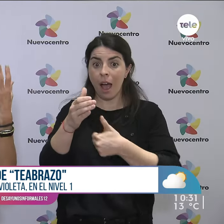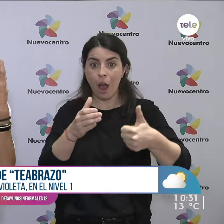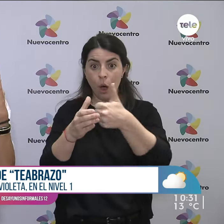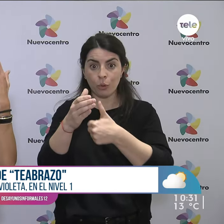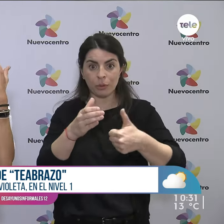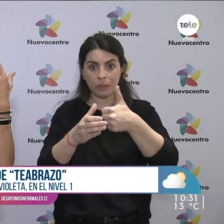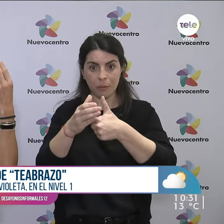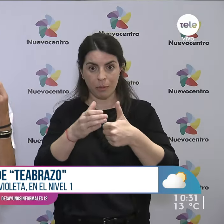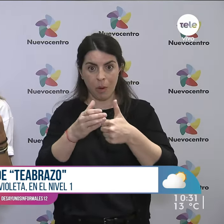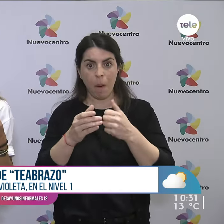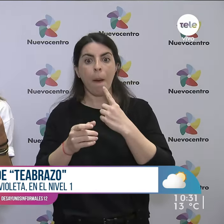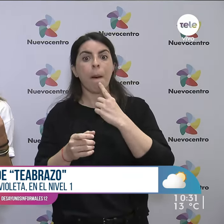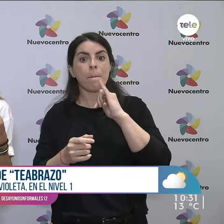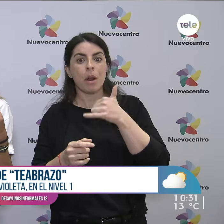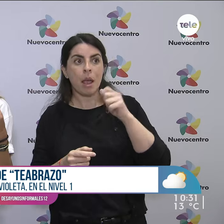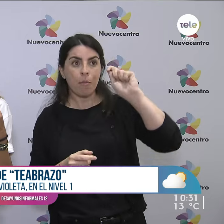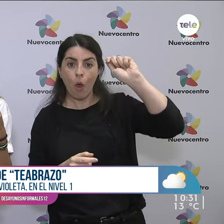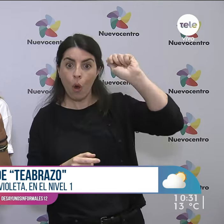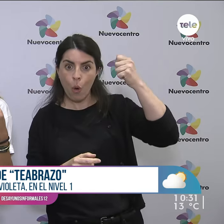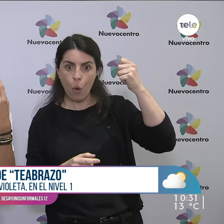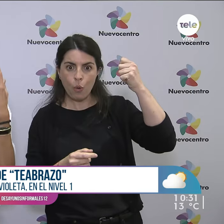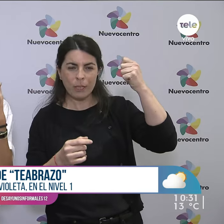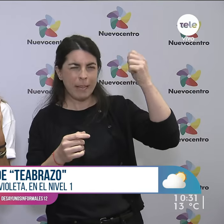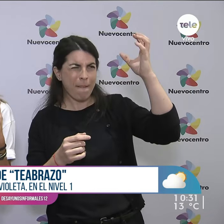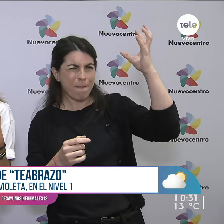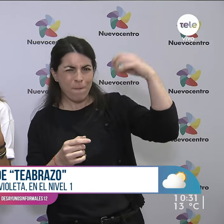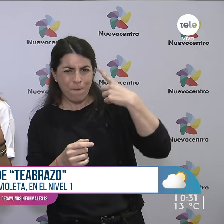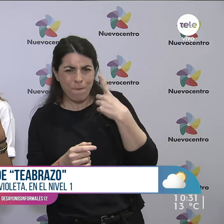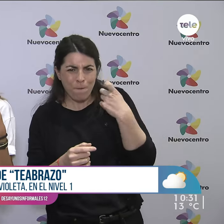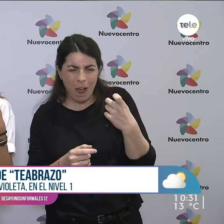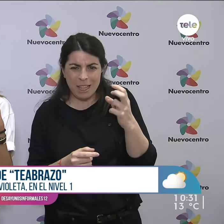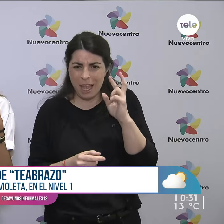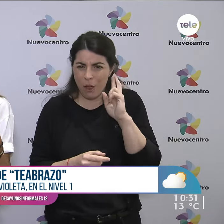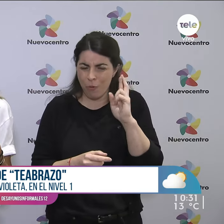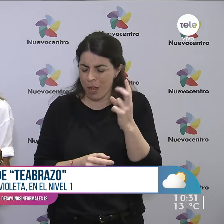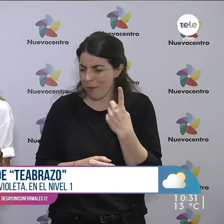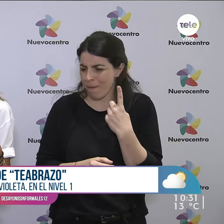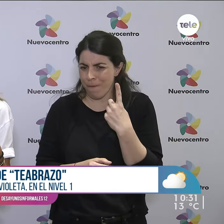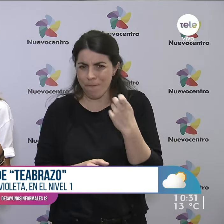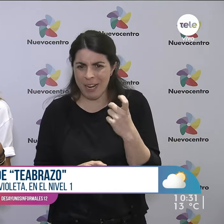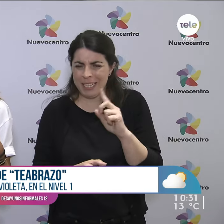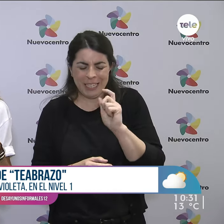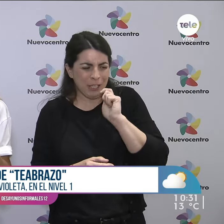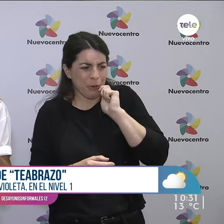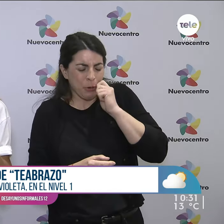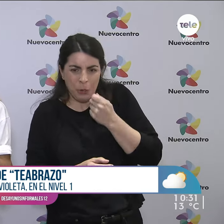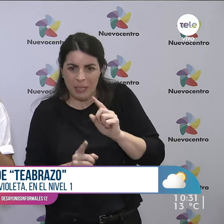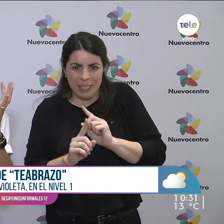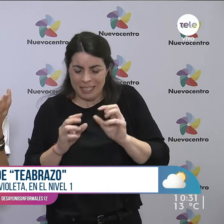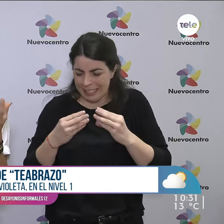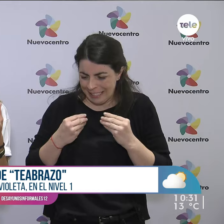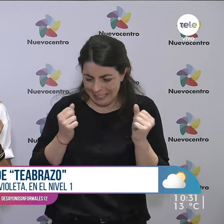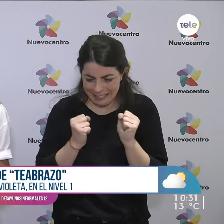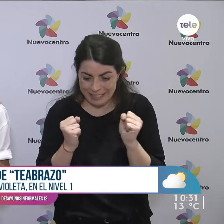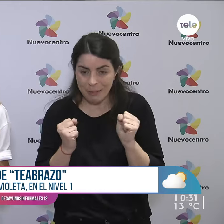sienten las luces mucho más intensas, los sonidos mucho más intensos, que llegan a ser molestos. Entonces, en